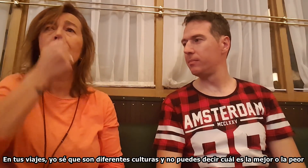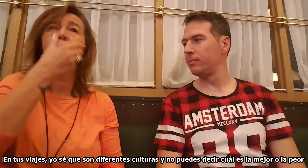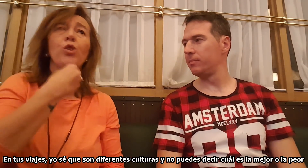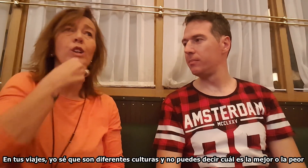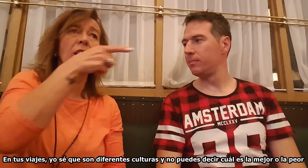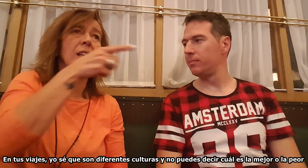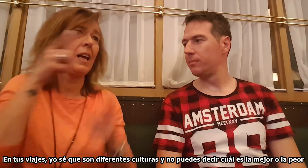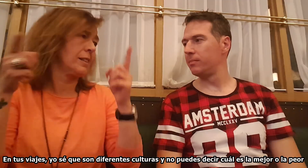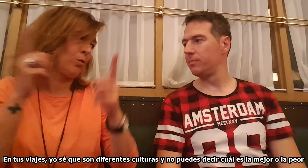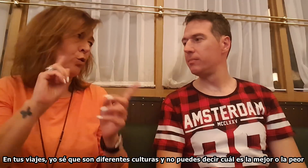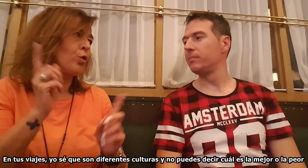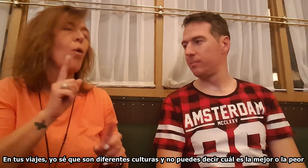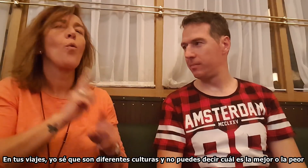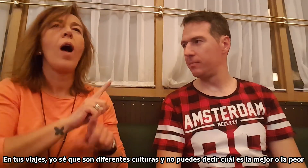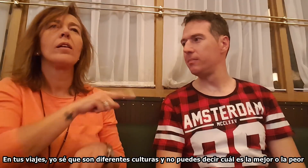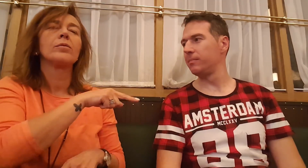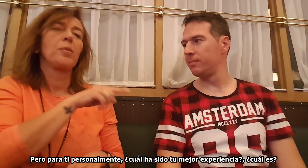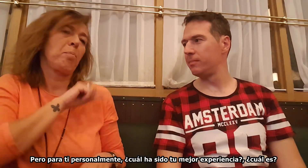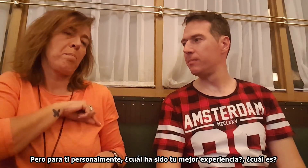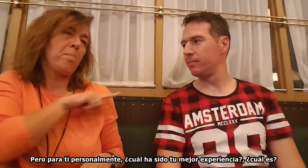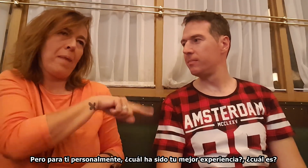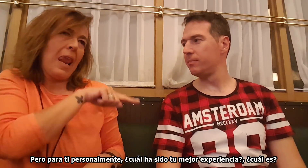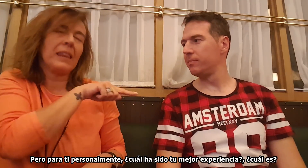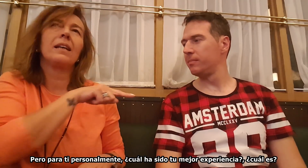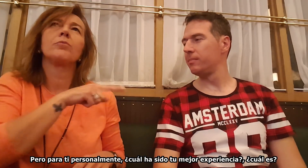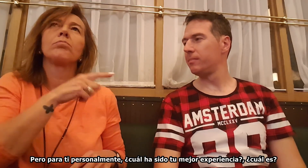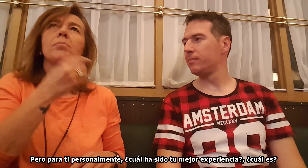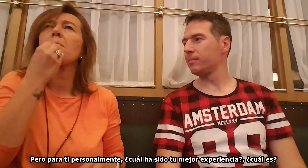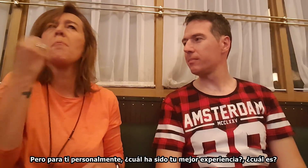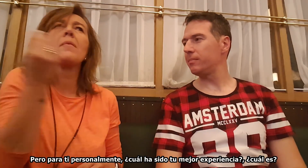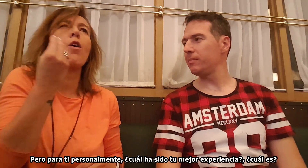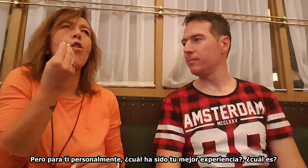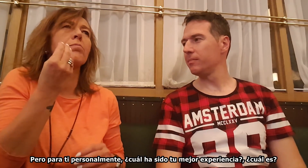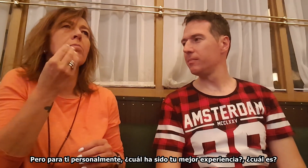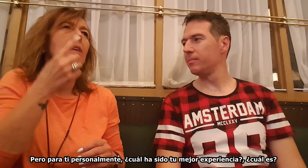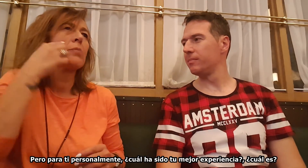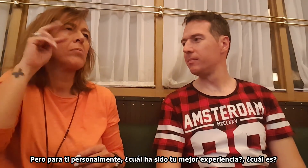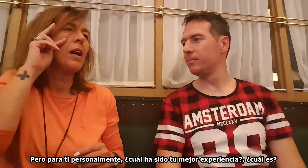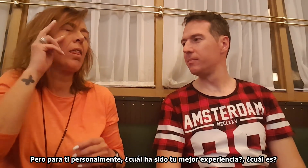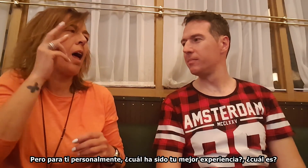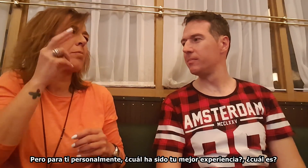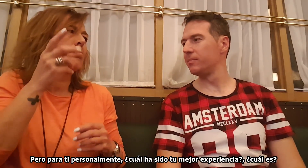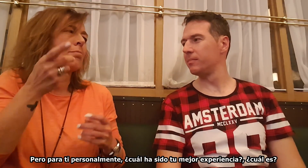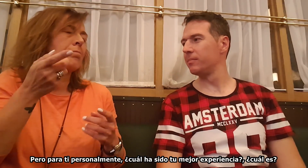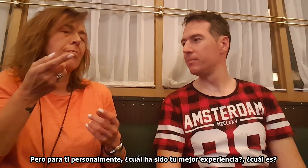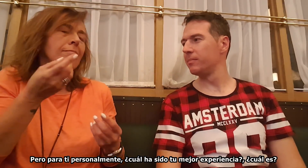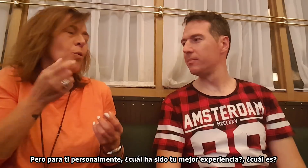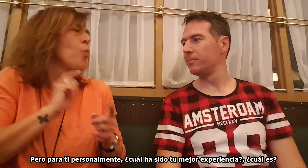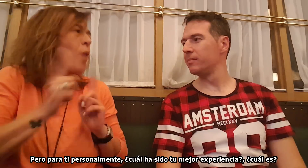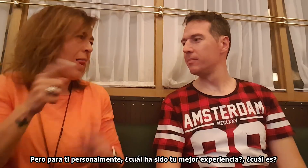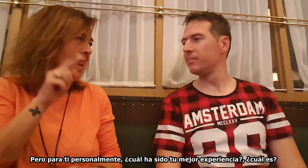mejor o cuál es peor. Pero para ti, personalmente, ¿cuál ha sido tu mejor experiencia? ¿Cuál?